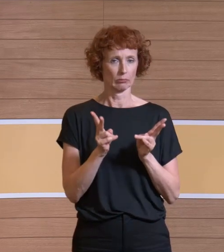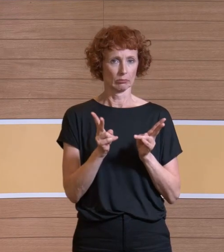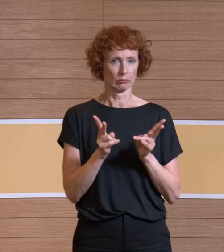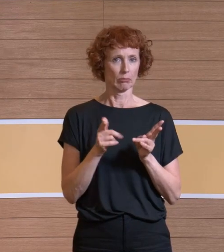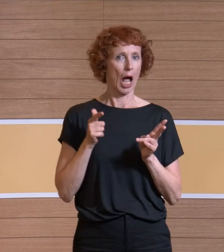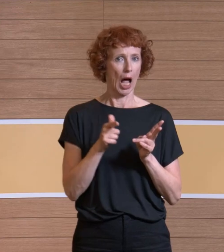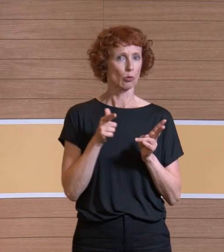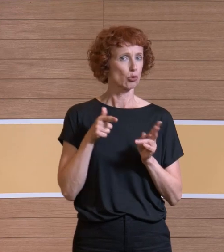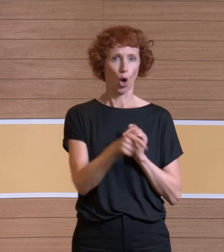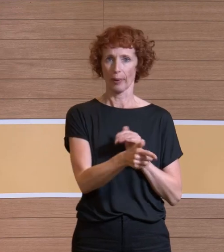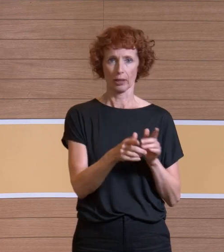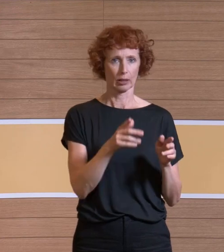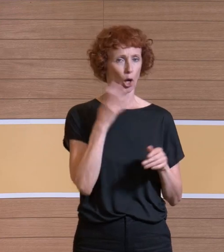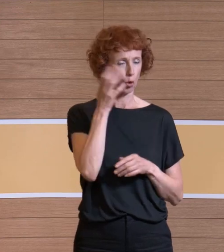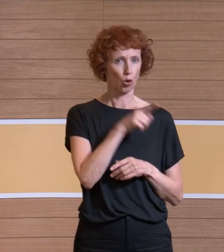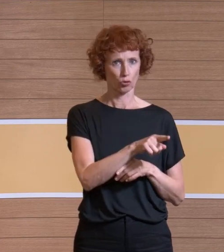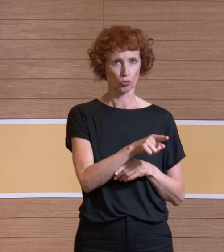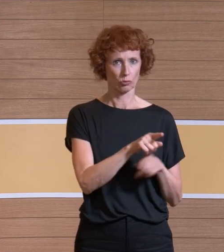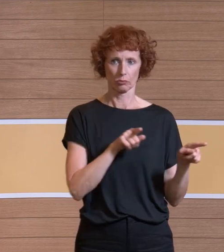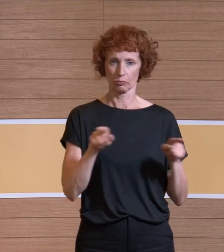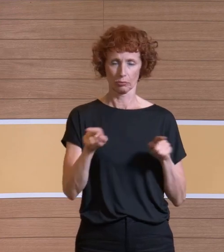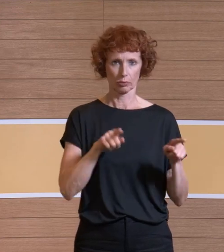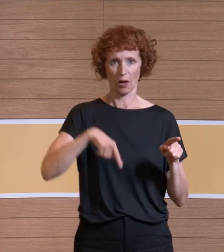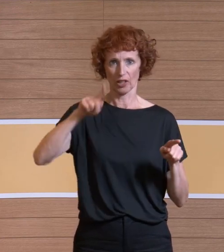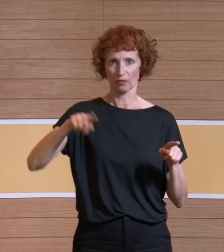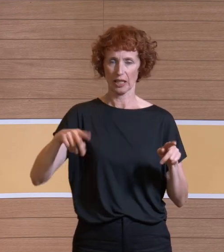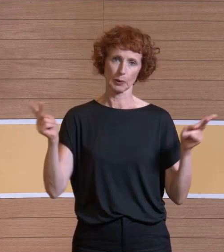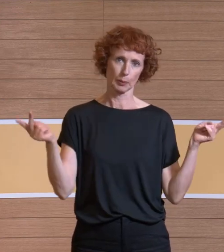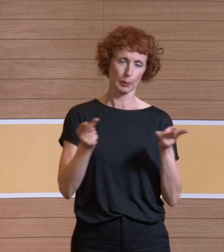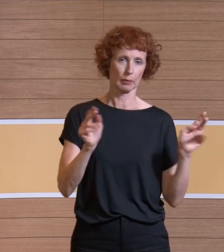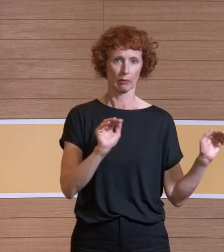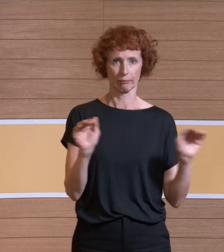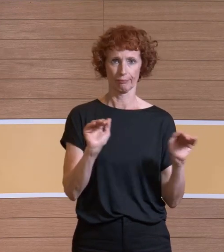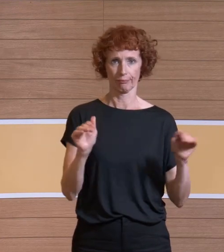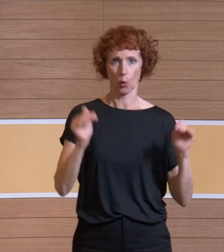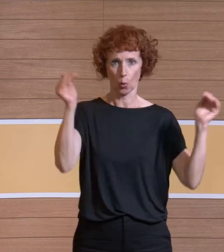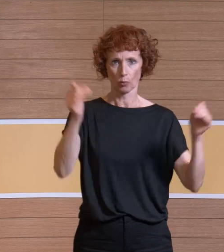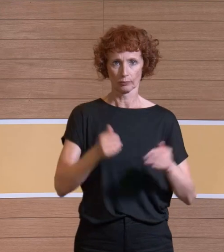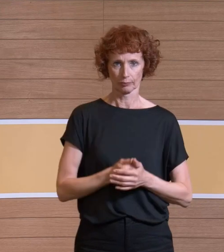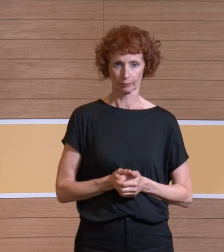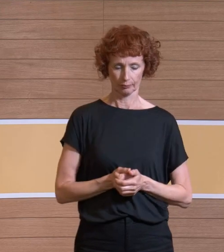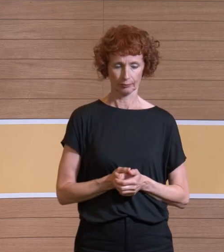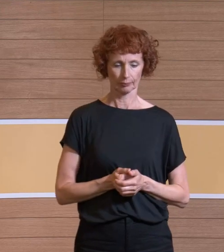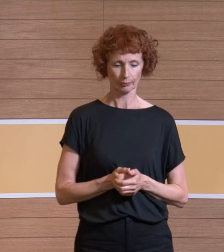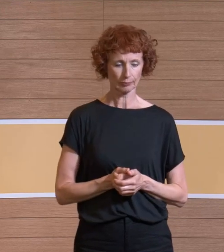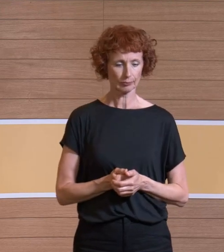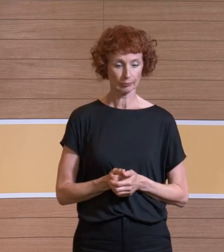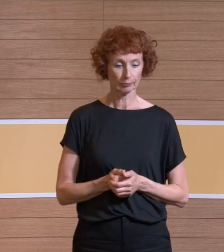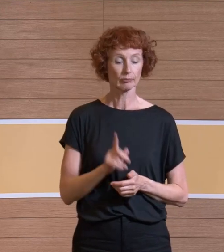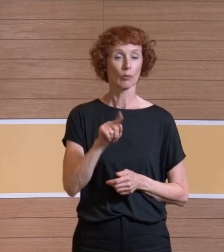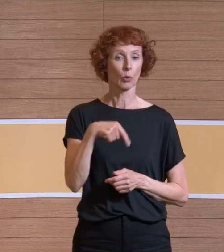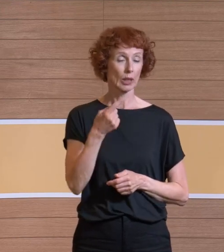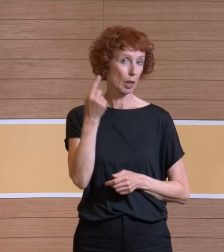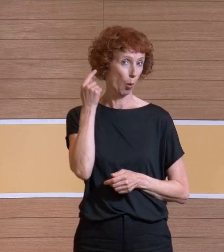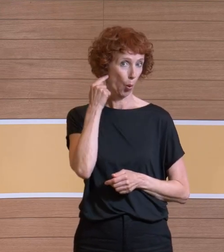eingesetzt haben. Das Geräusch, der Geräuschpegel und der Frequenzspektrum war vergleichbar. Und ja, wir haben dann am Ohr, wie man